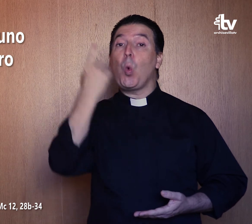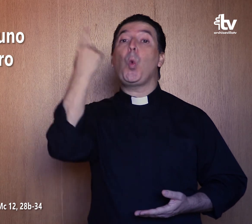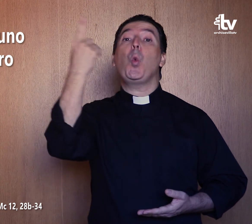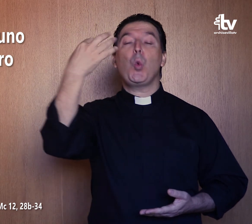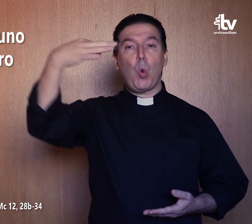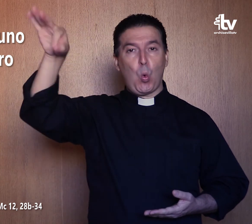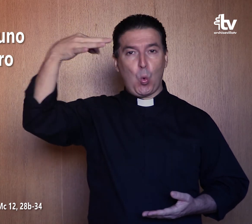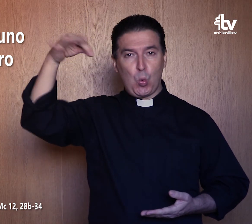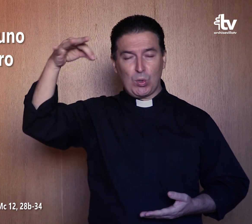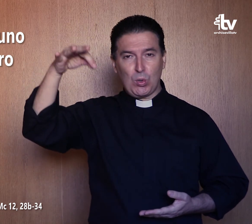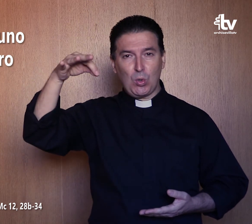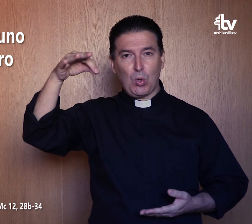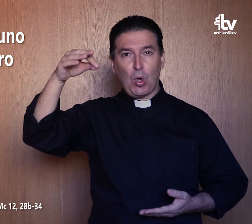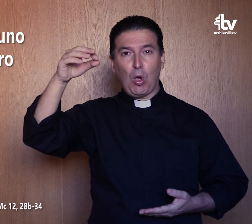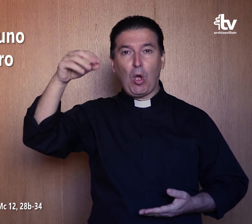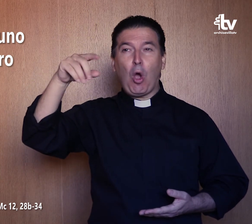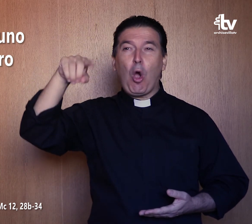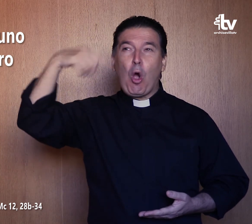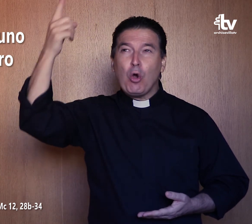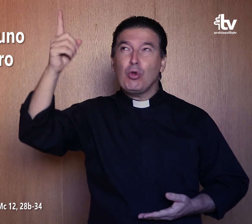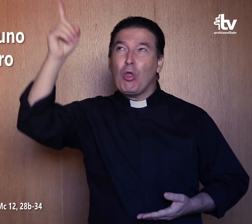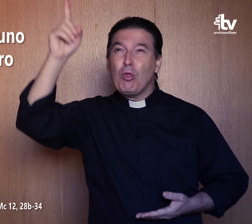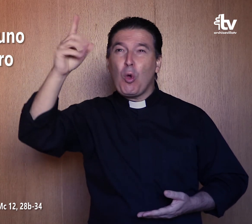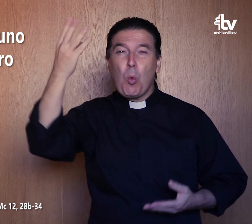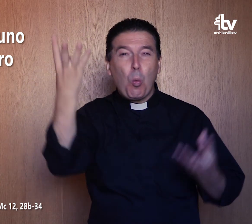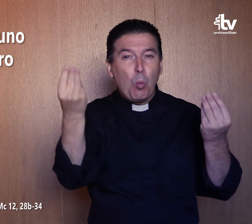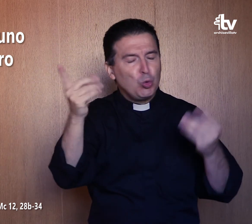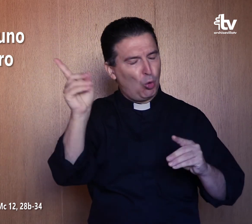es uno solo y no hay otro fuera de él.